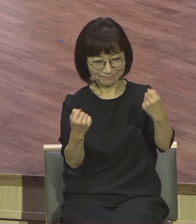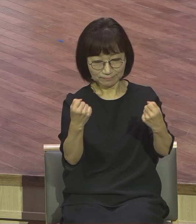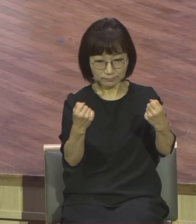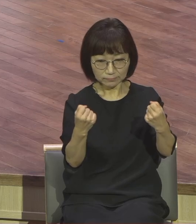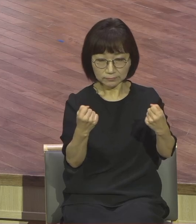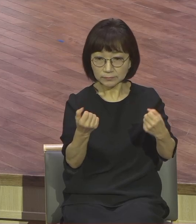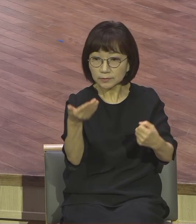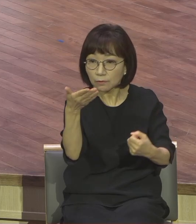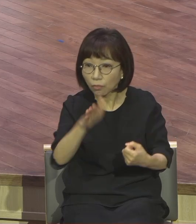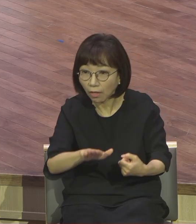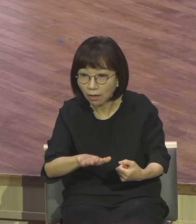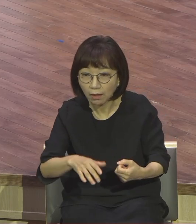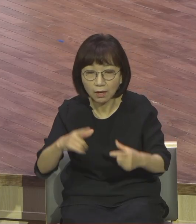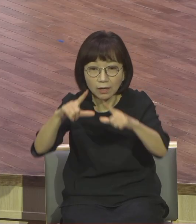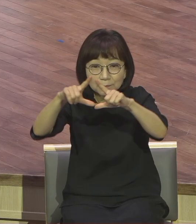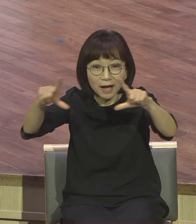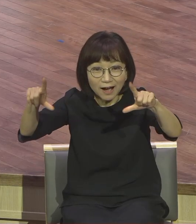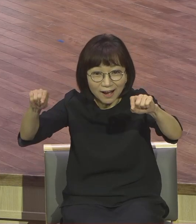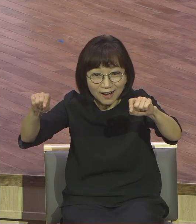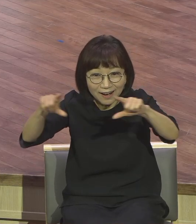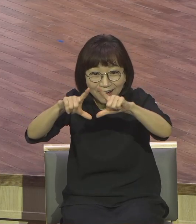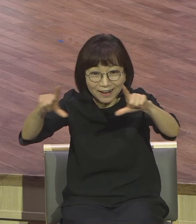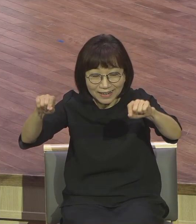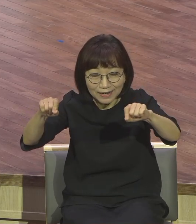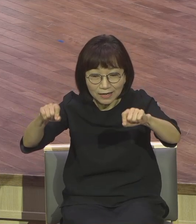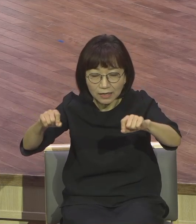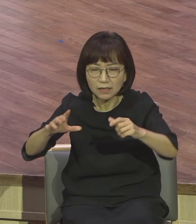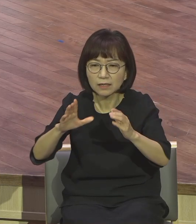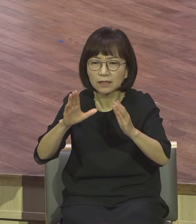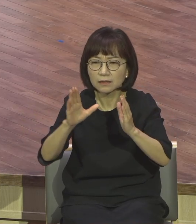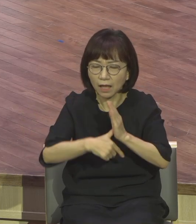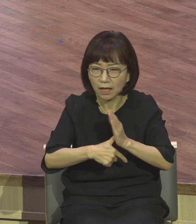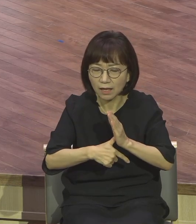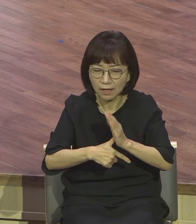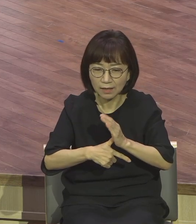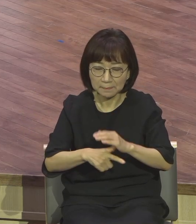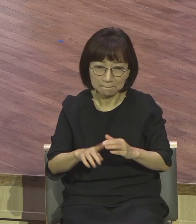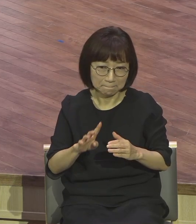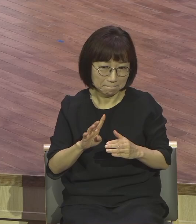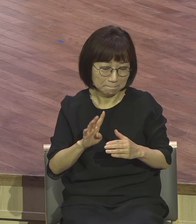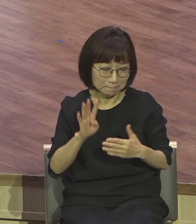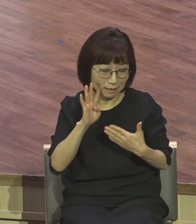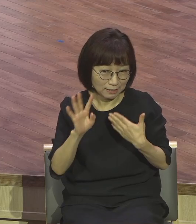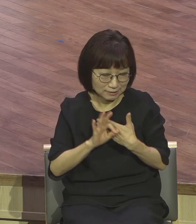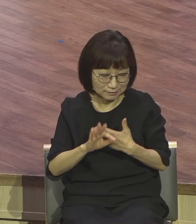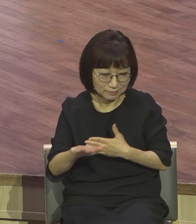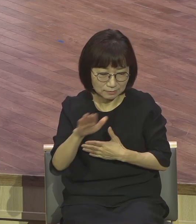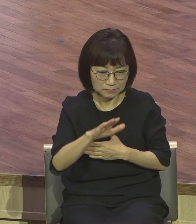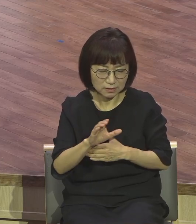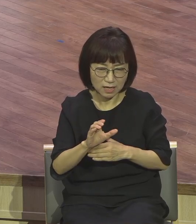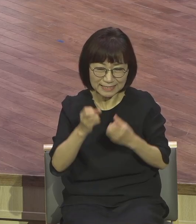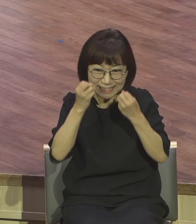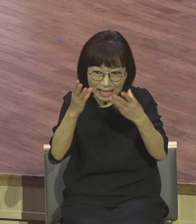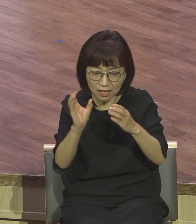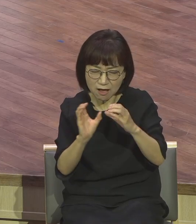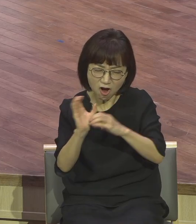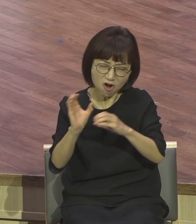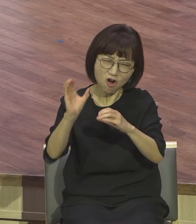좋은 네비게이션을 할지라도 한 가지 되지 않으면 효과가 없어요. 효과 없습니다.